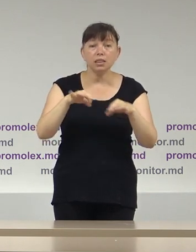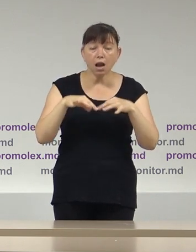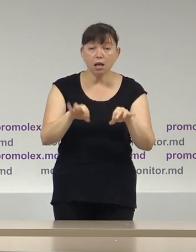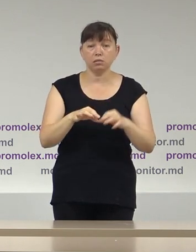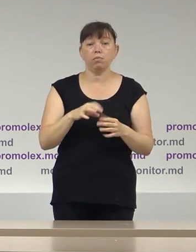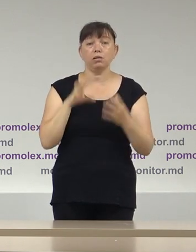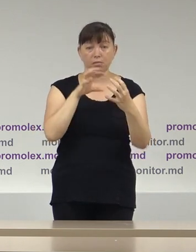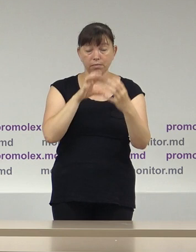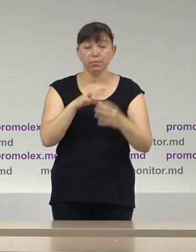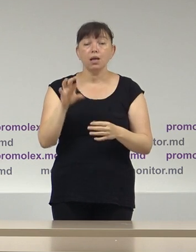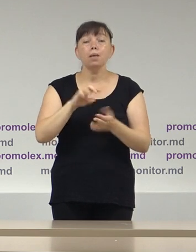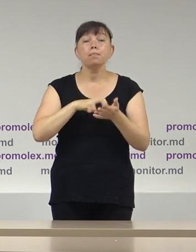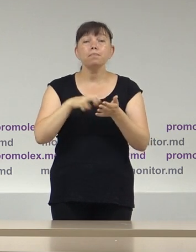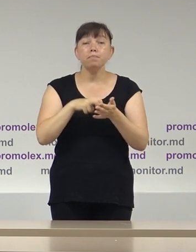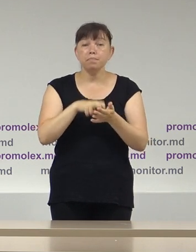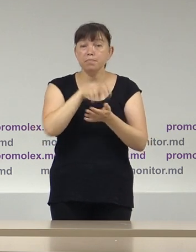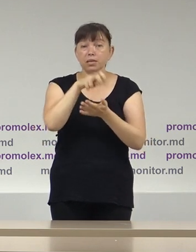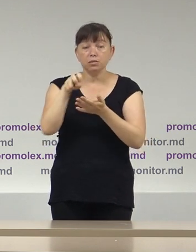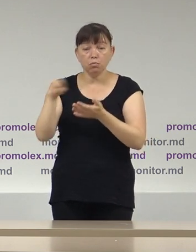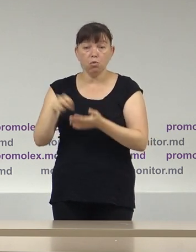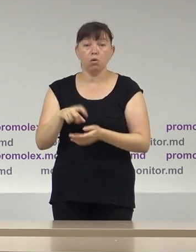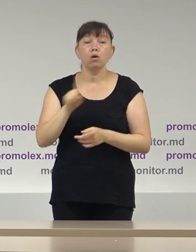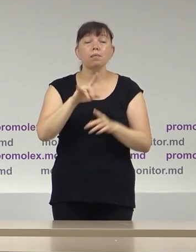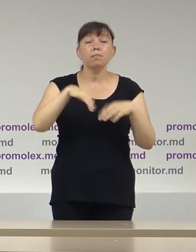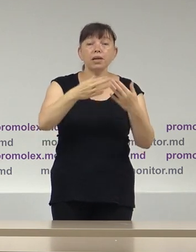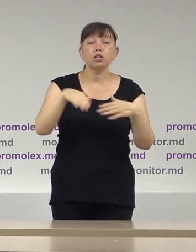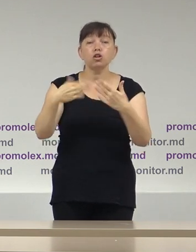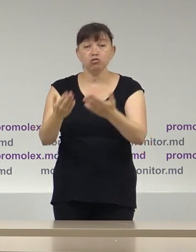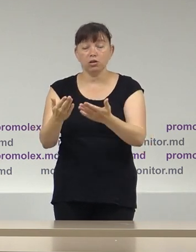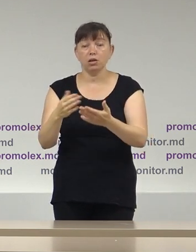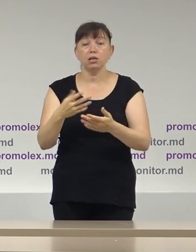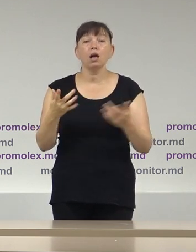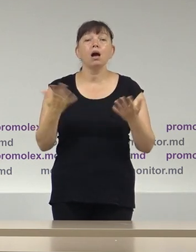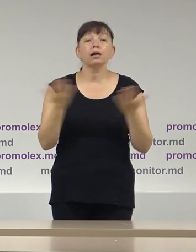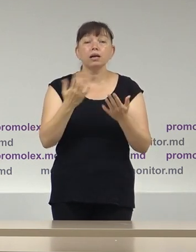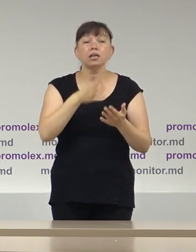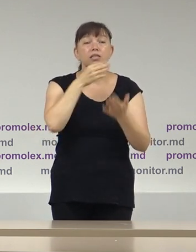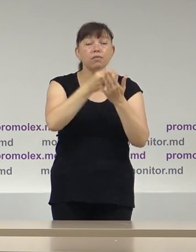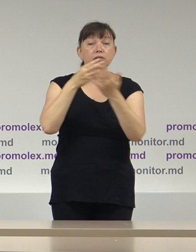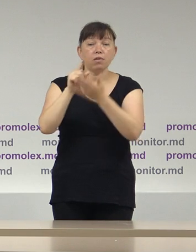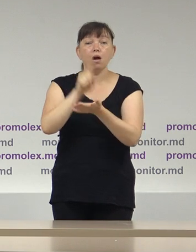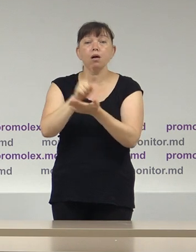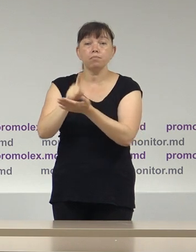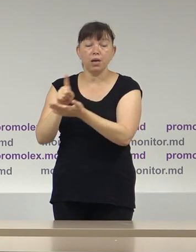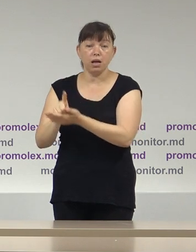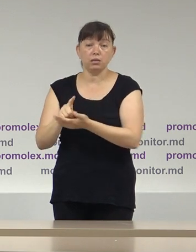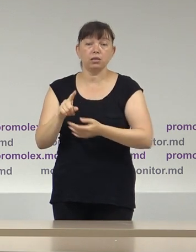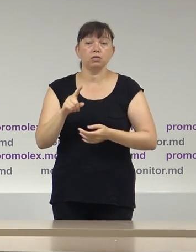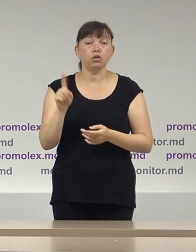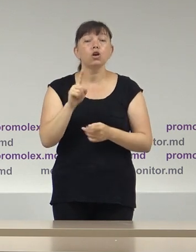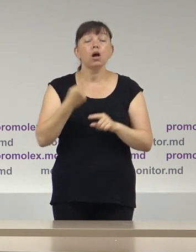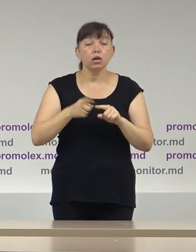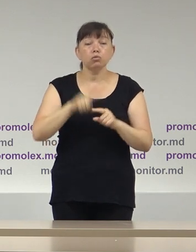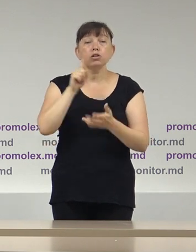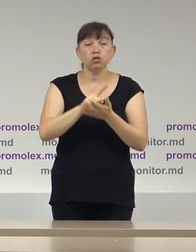Auto, o scrisoare prin care a solicitat prezentarea propunerilor privind atribuțiile acestor instituții în contextul acțiunilor ce